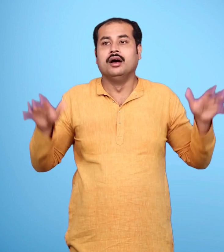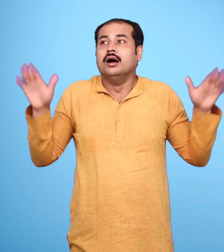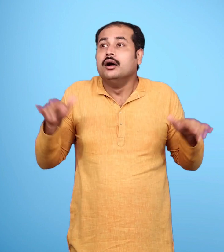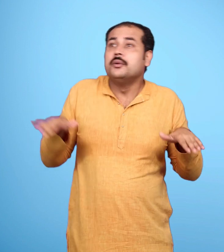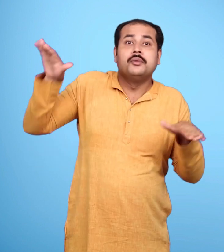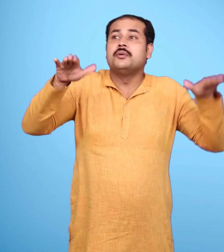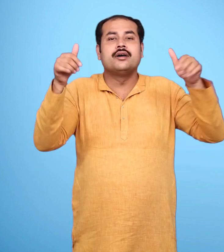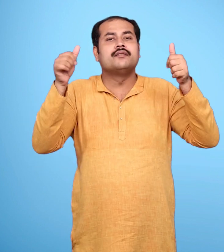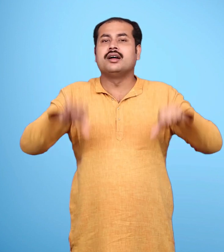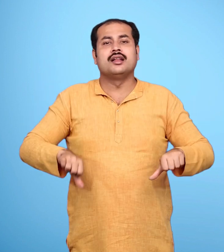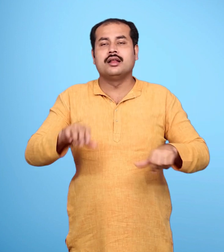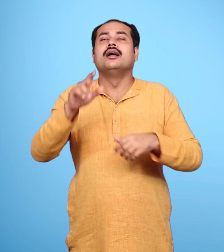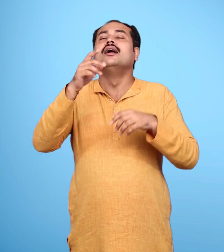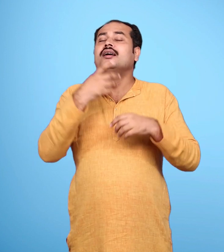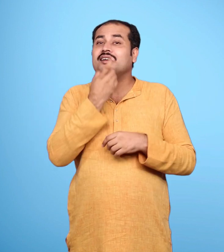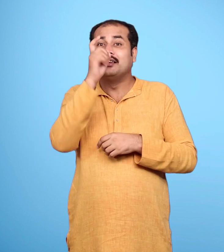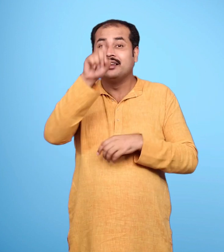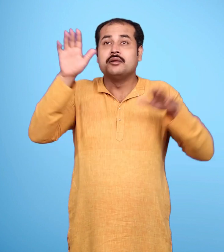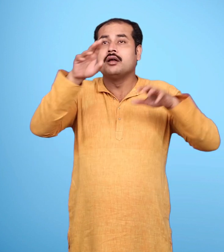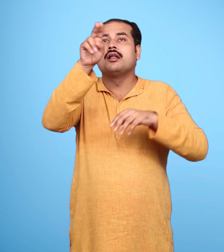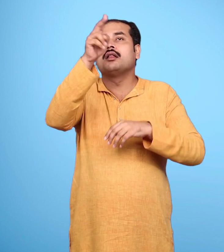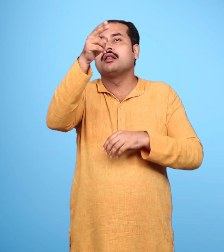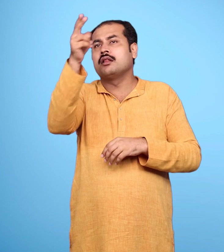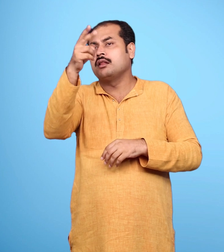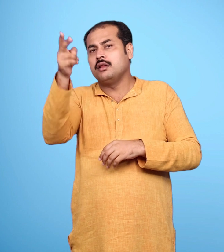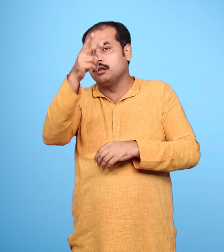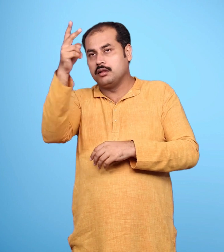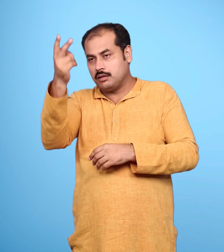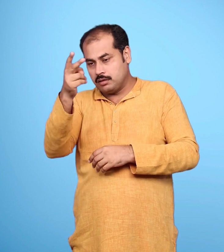जटाईव अब उड़ नहीं सकता था वैसीधे धर्ती पर आगिरा